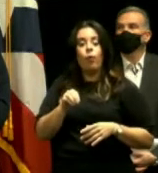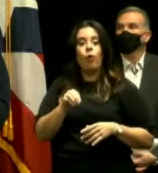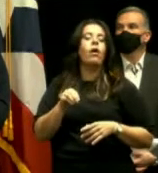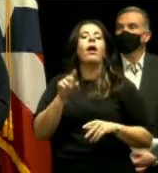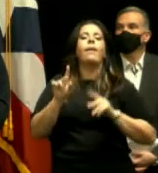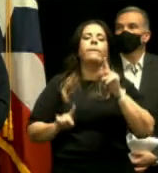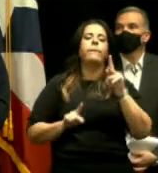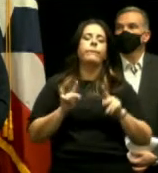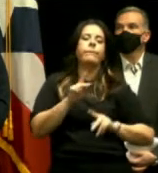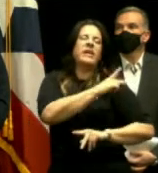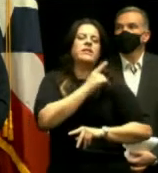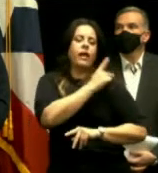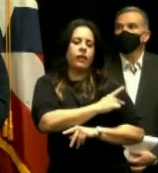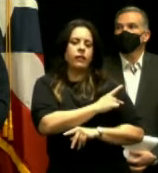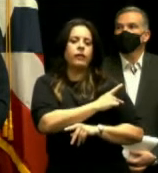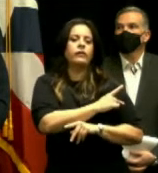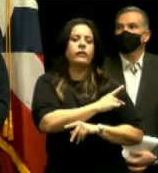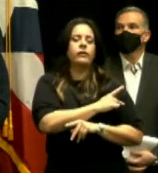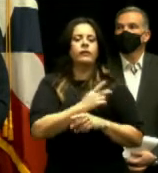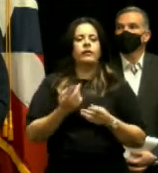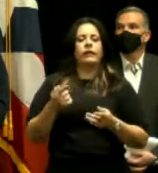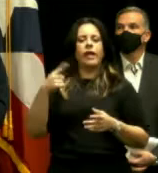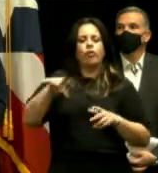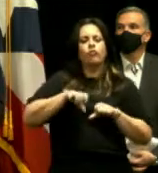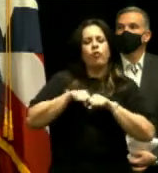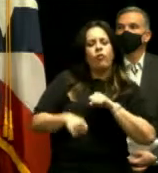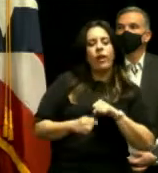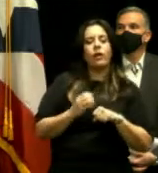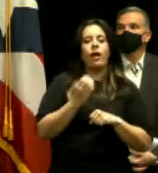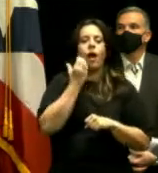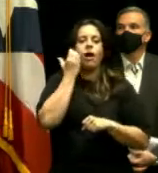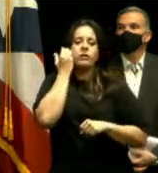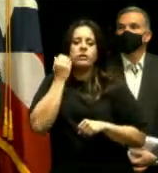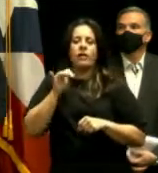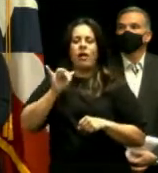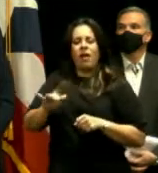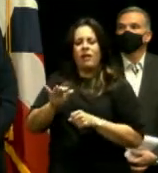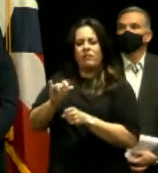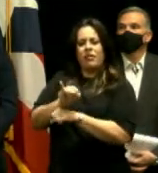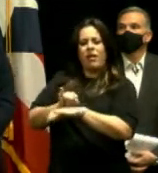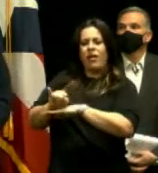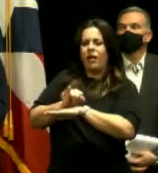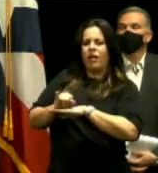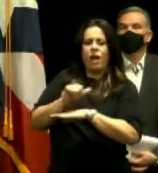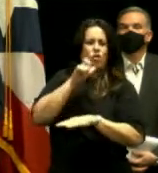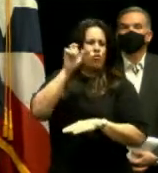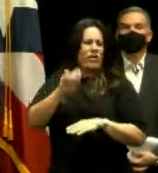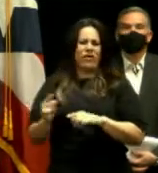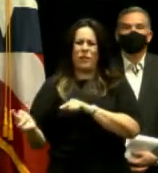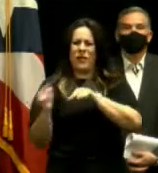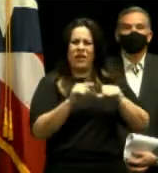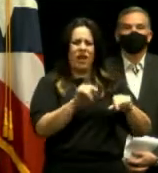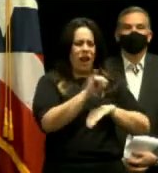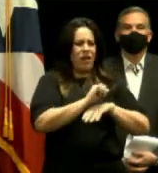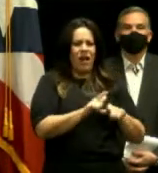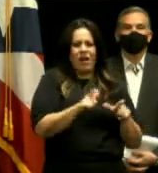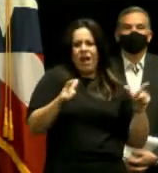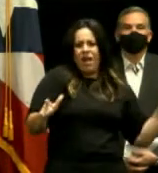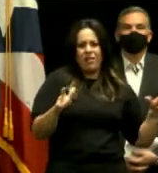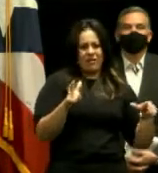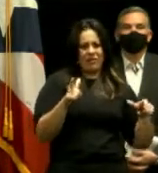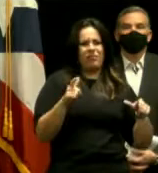pacientes viequenses que sufren de cáncer en su propia isla, que no tienen que venir hasta la isla grande